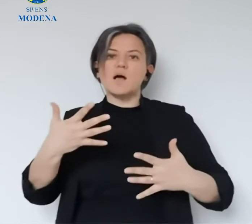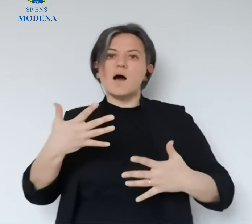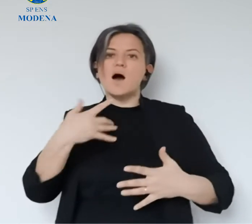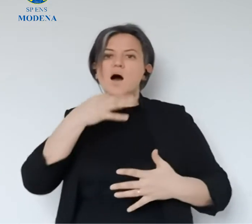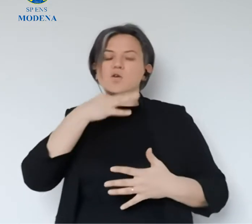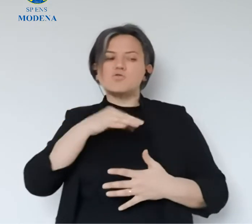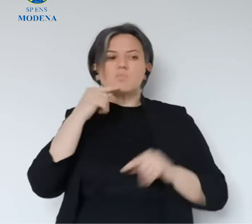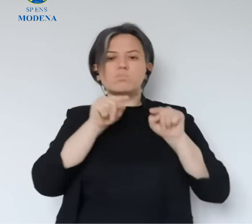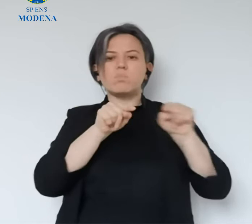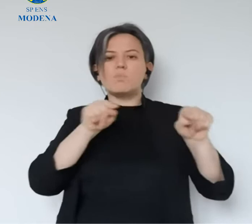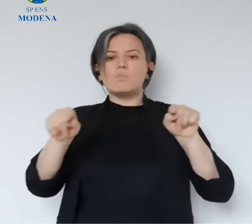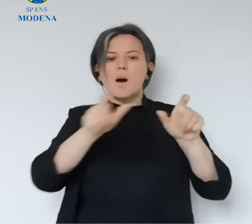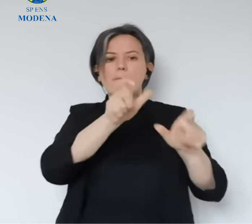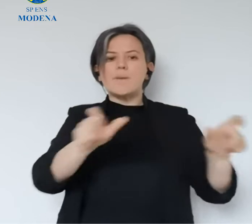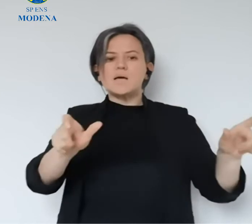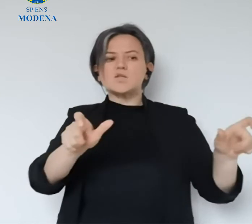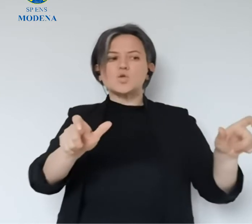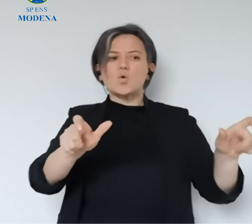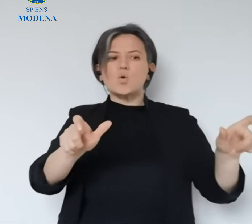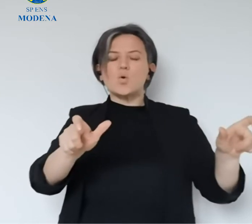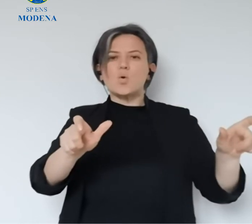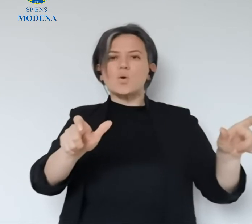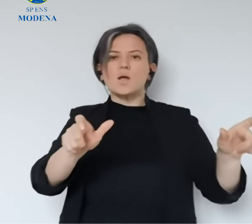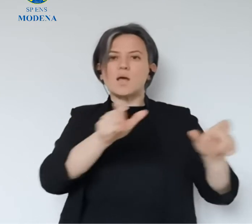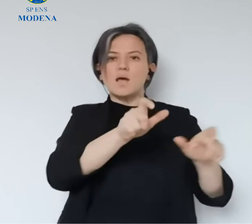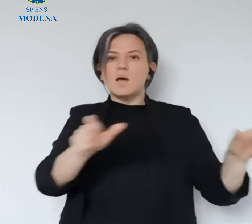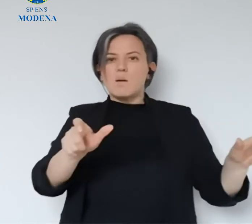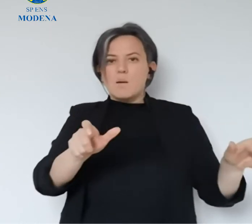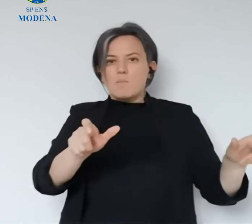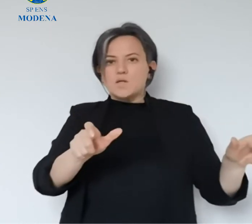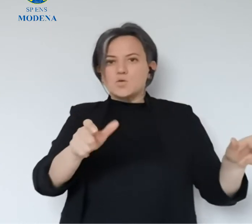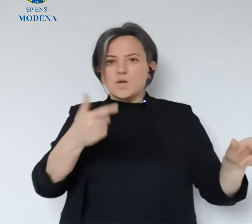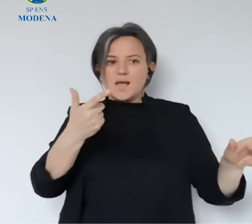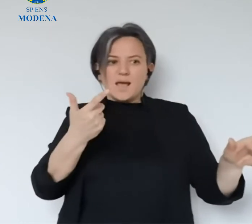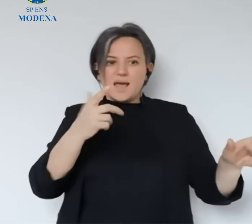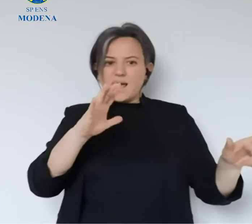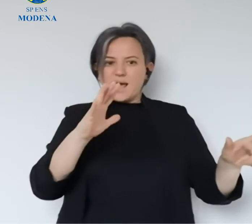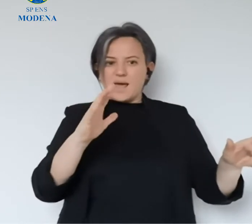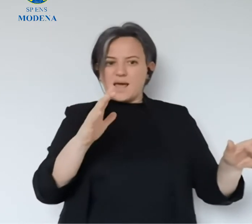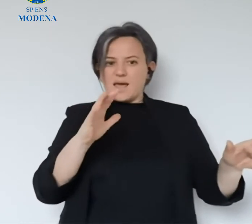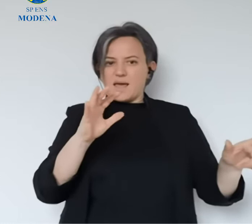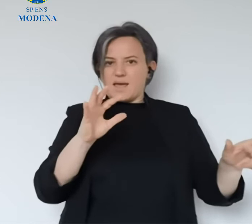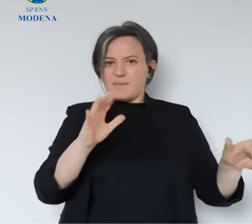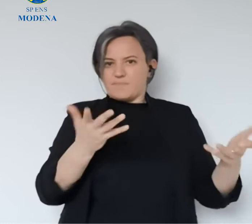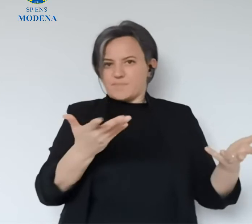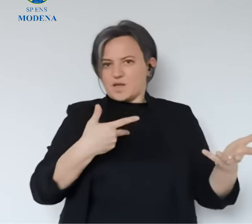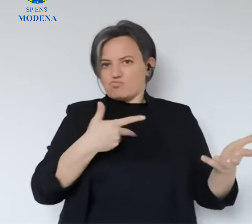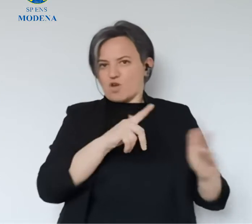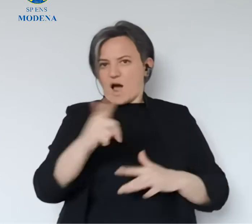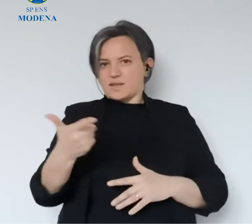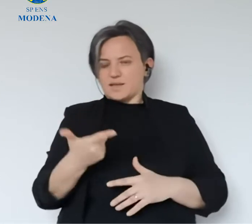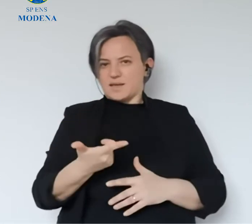Ovviamente siamo riusciti a intercettare, questa è una soddisfazione, tutte quelle casistiche che erano rimaste